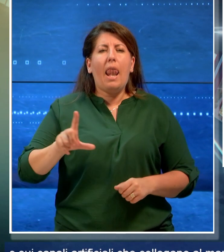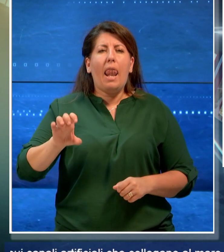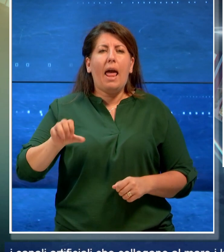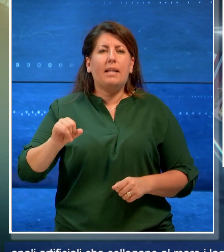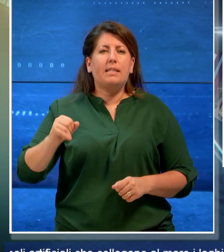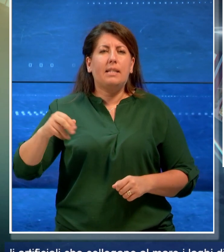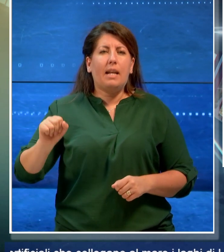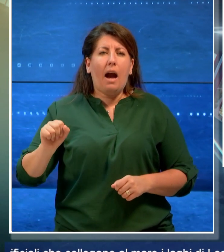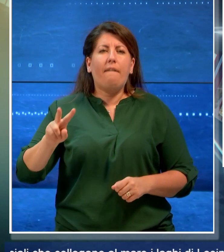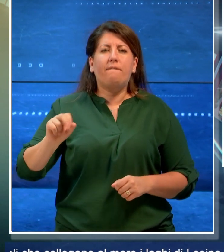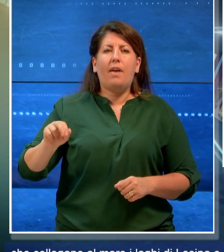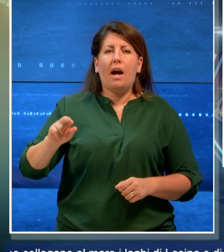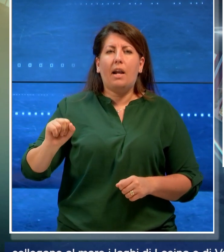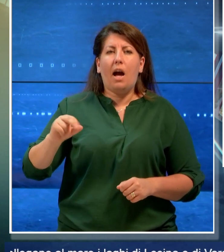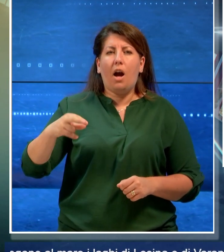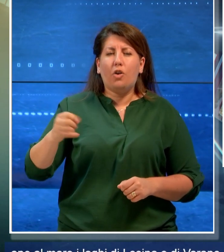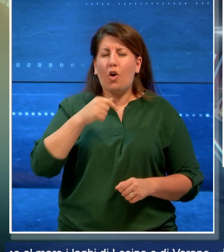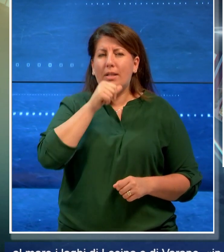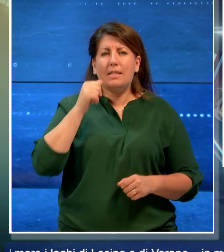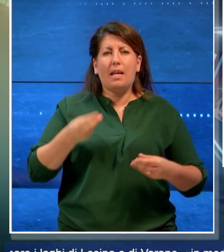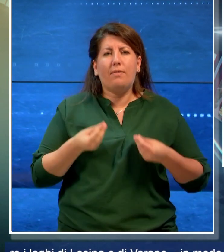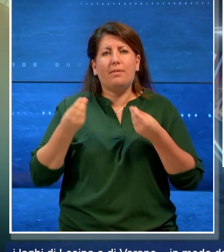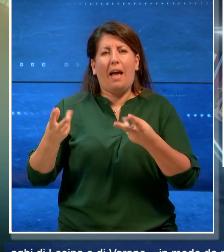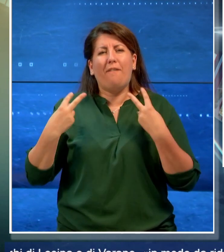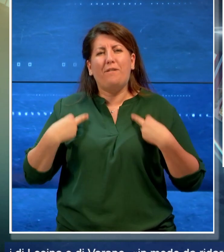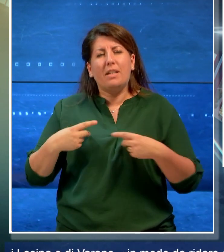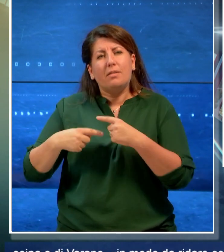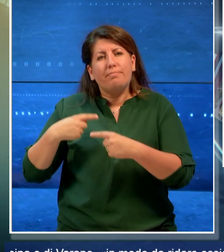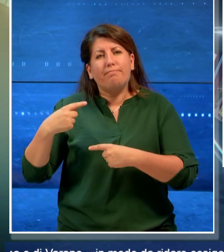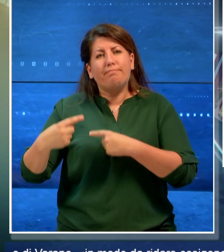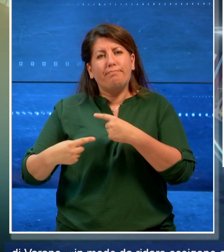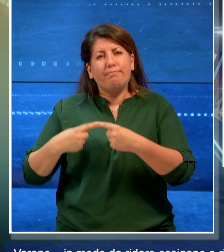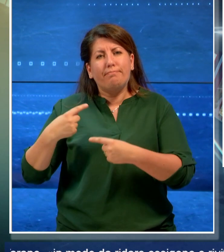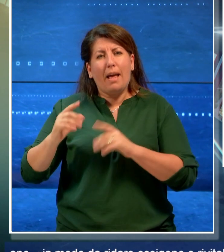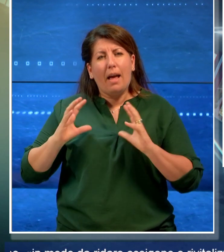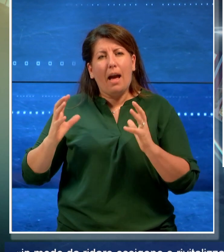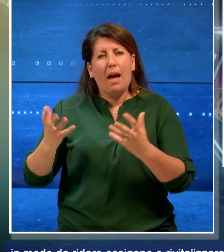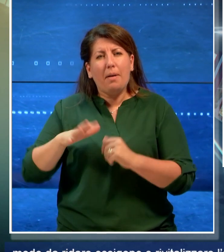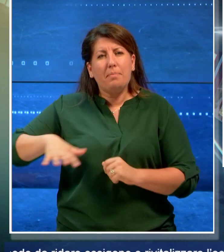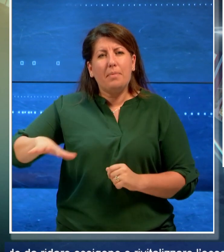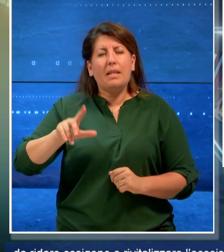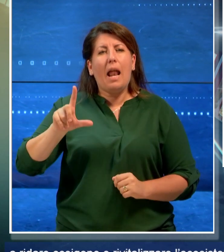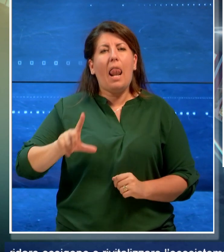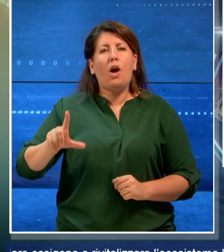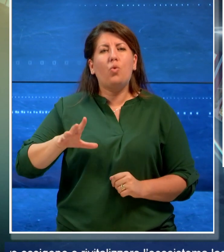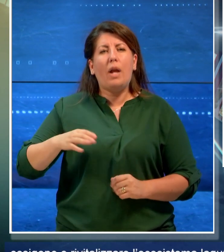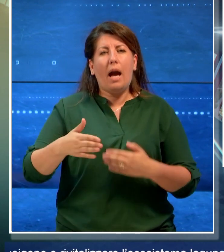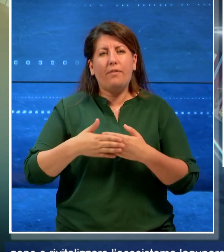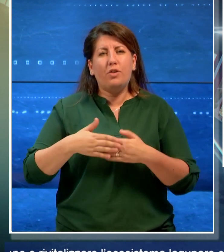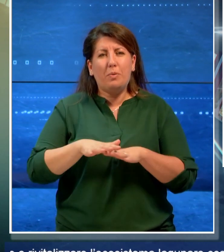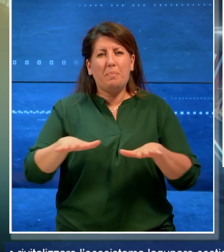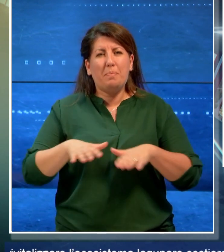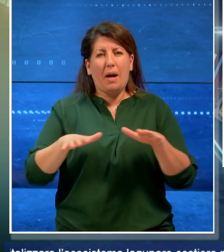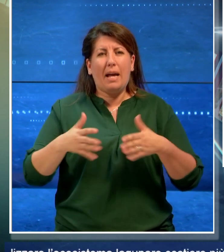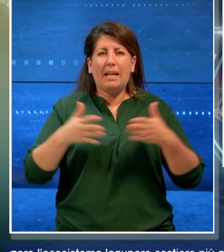ossigeno e rivitalizzare l'ecosistema lagunare costiero più grande d'Italia.